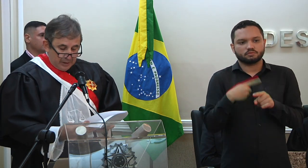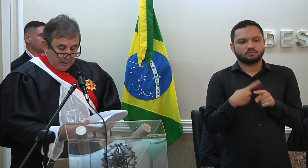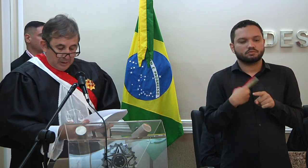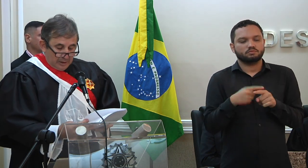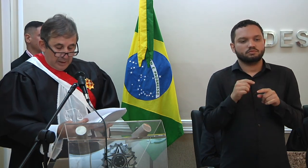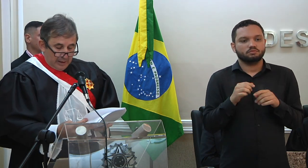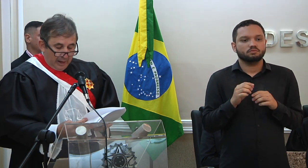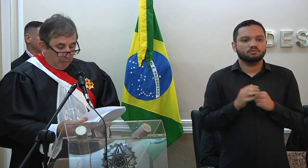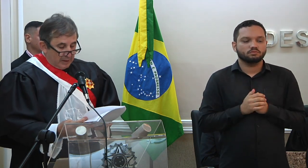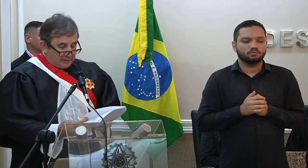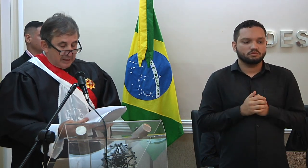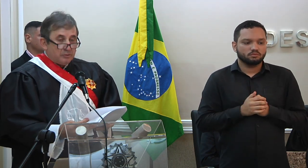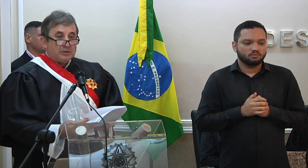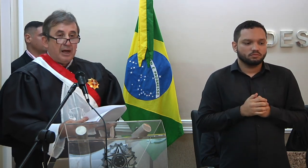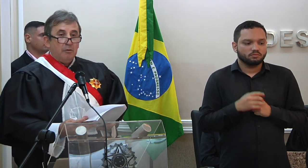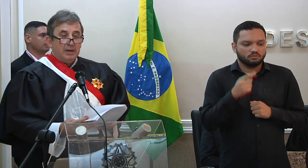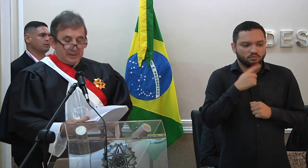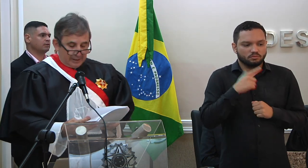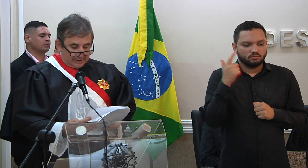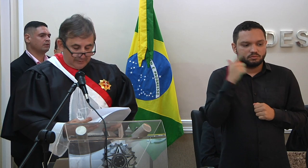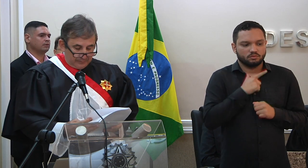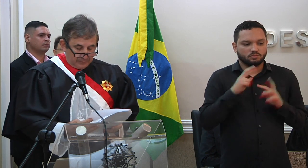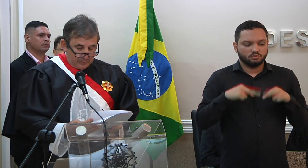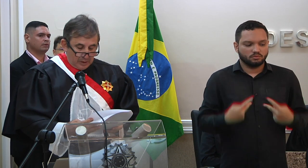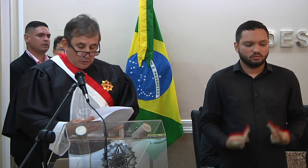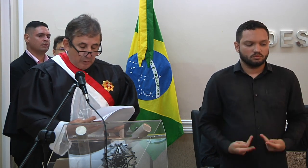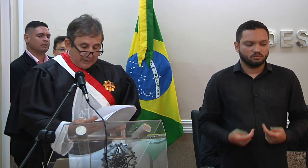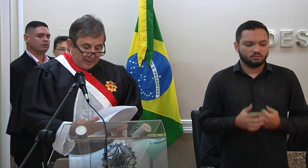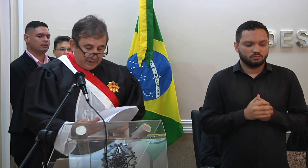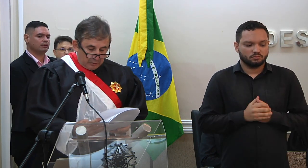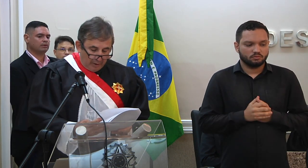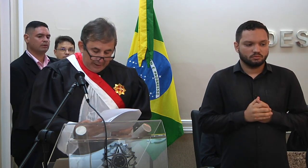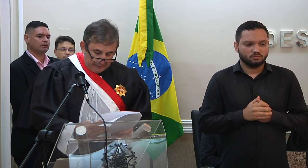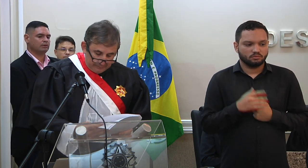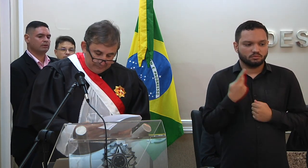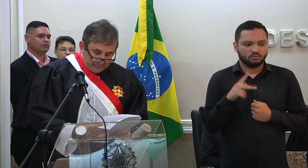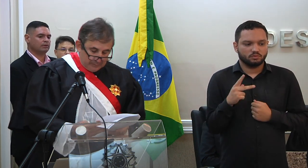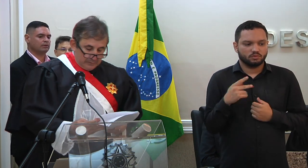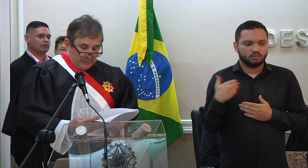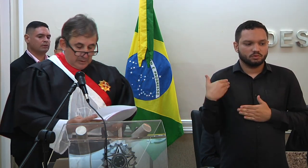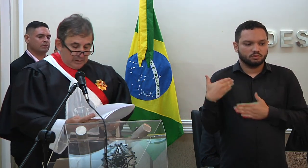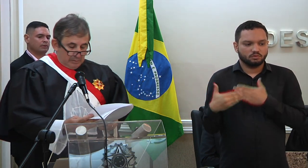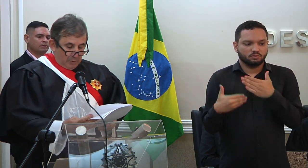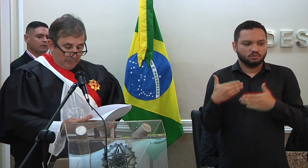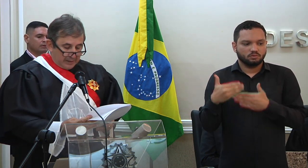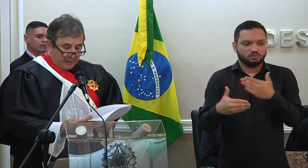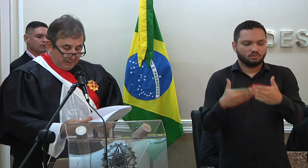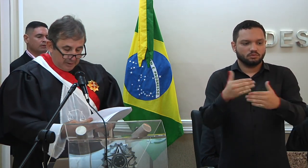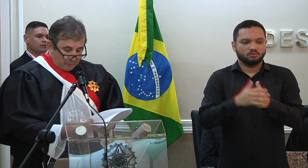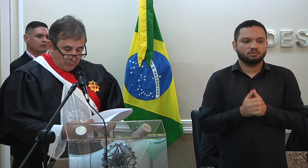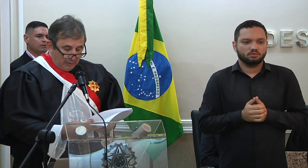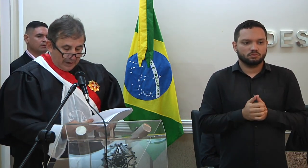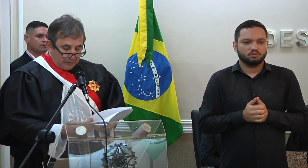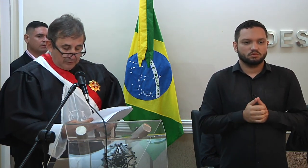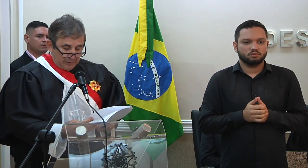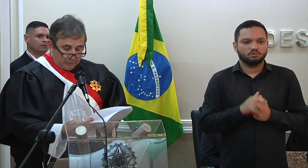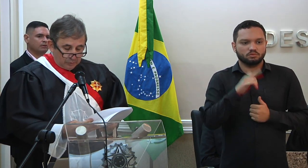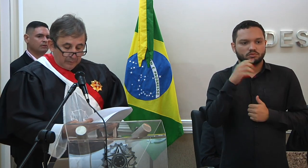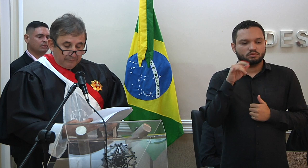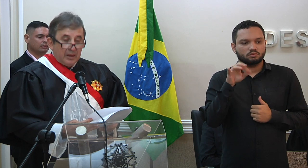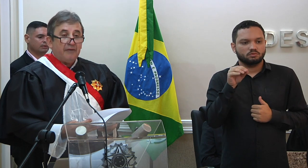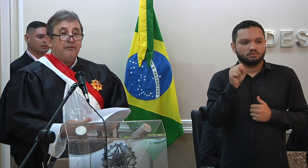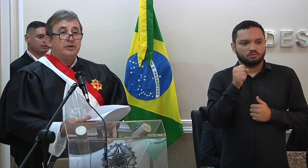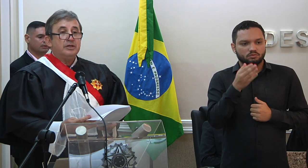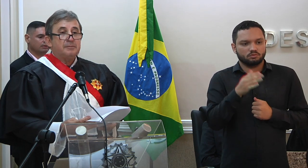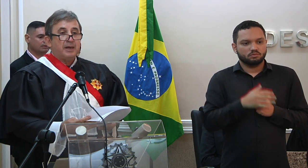só assim alcançamos a humanização. Sua trajetória, meu prezado amigo João Carlos de